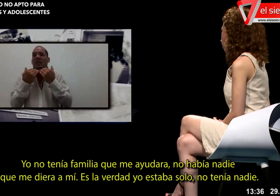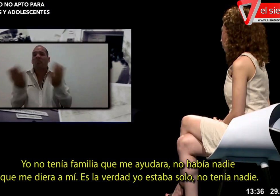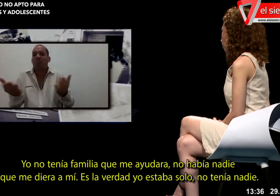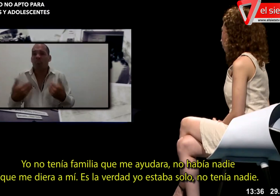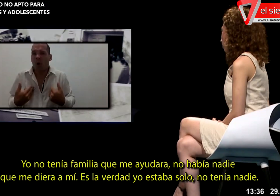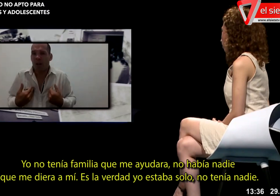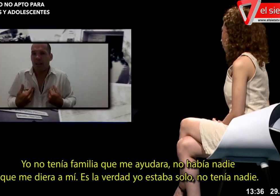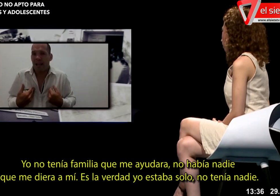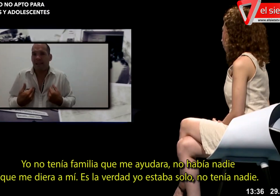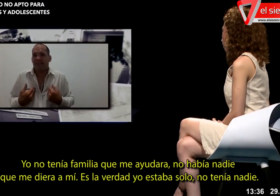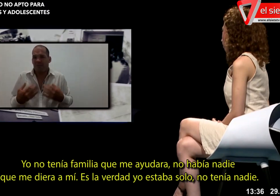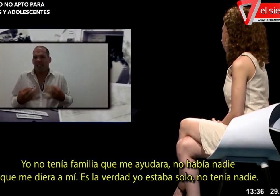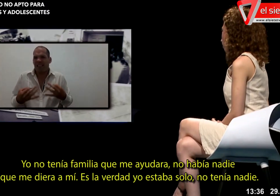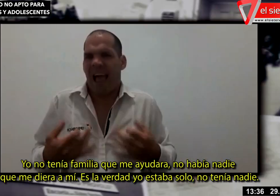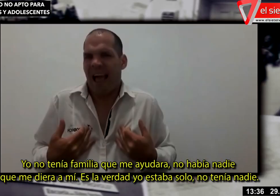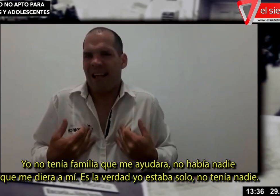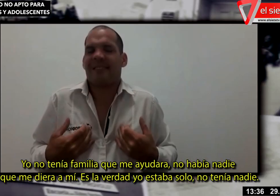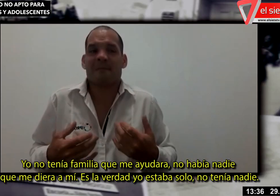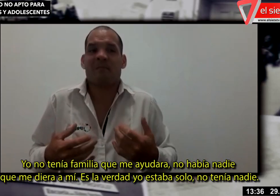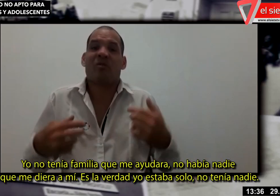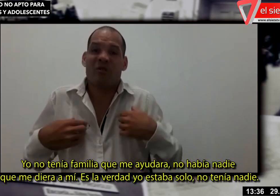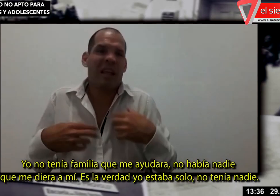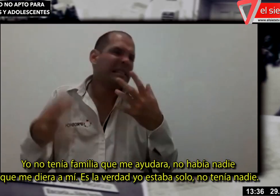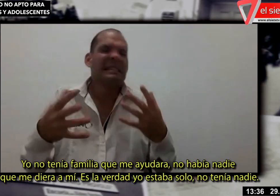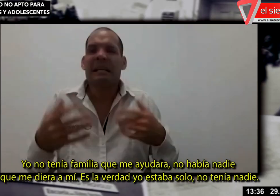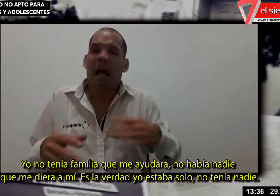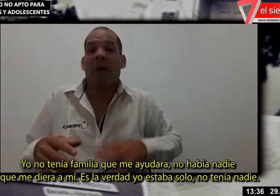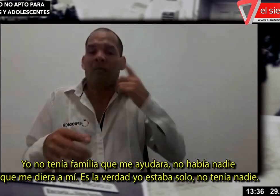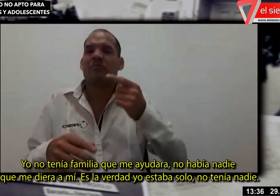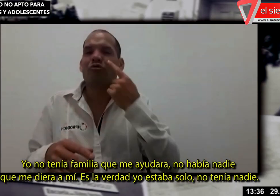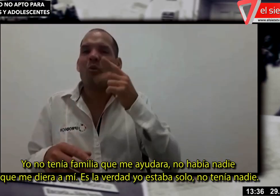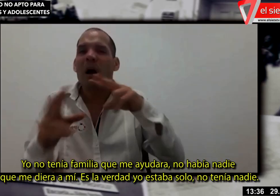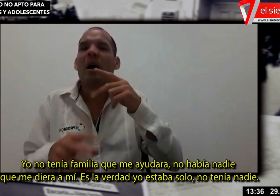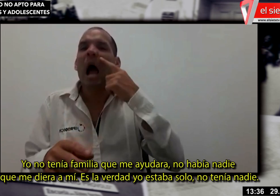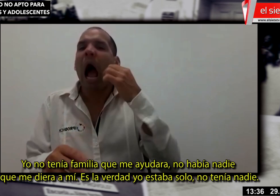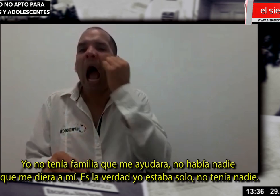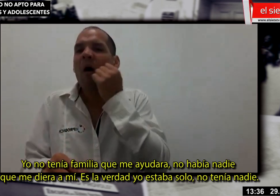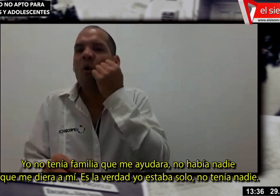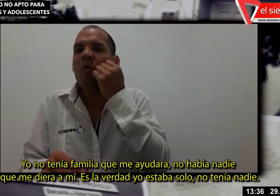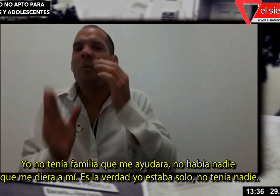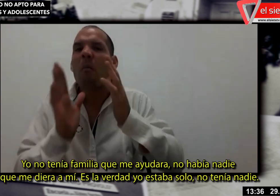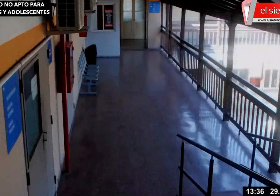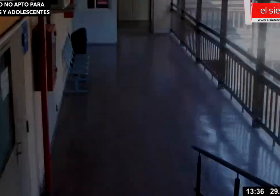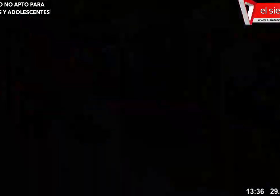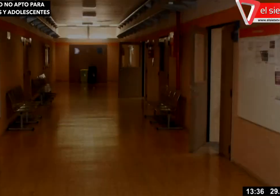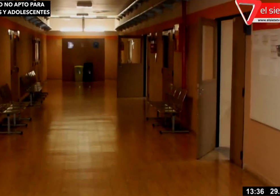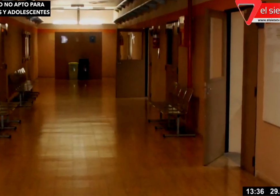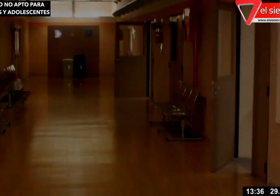familia que me ayudara, no había nadie que me diera a mí. Es la verdad. Yo estaba solo, no tenía a nadie.